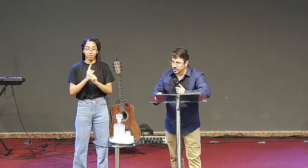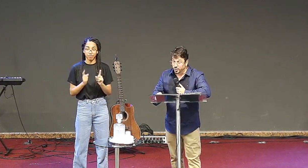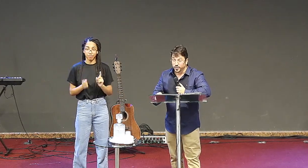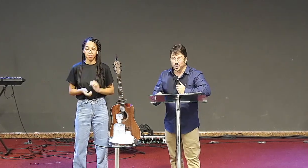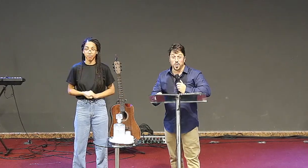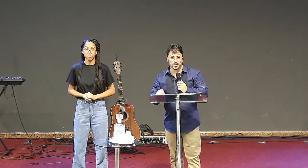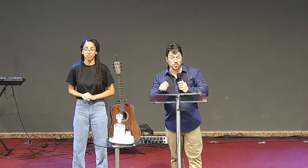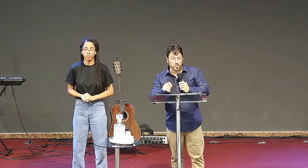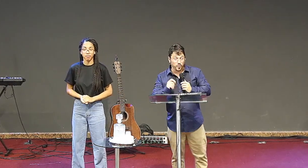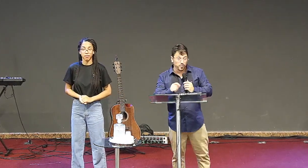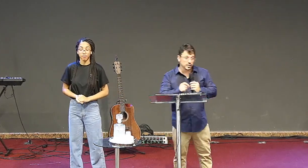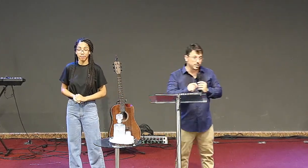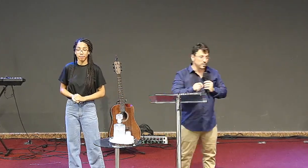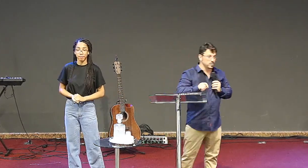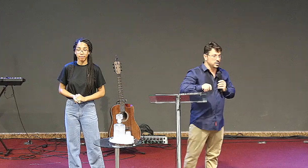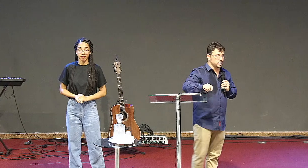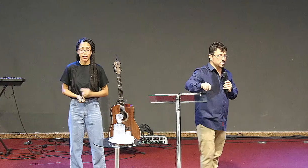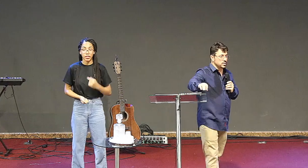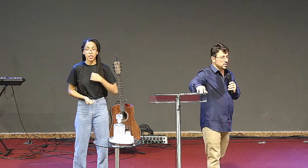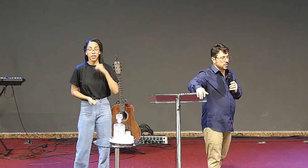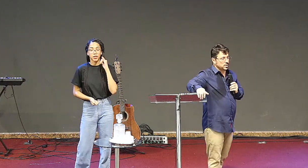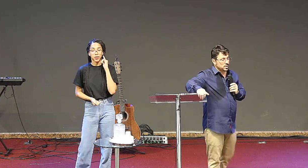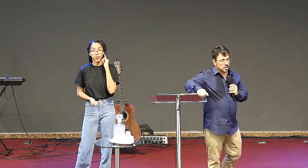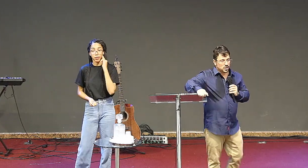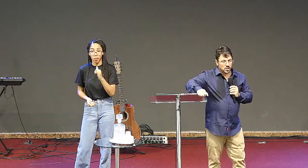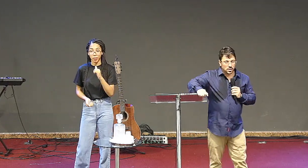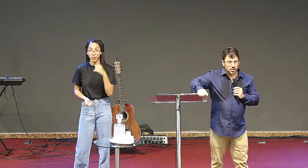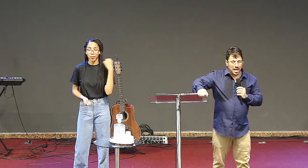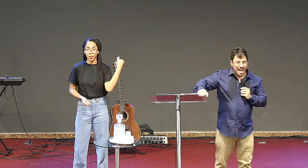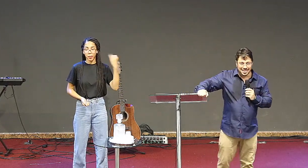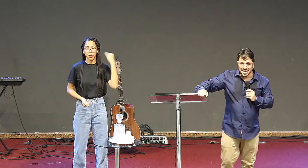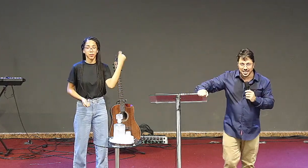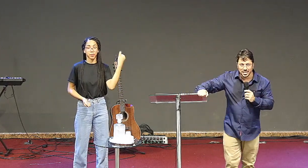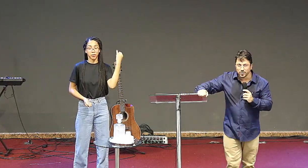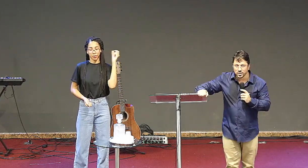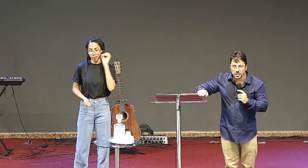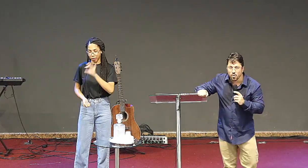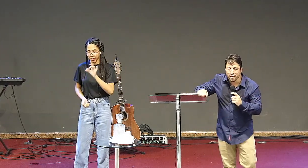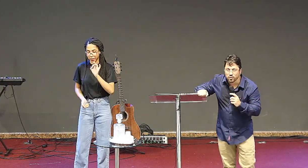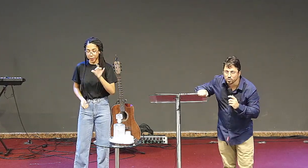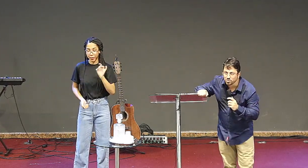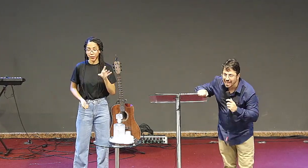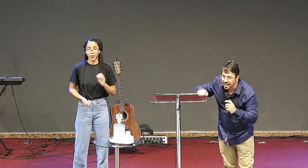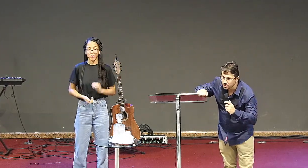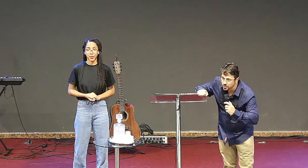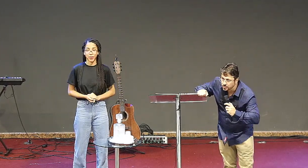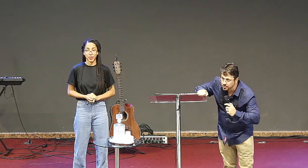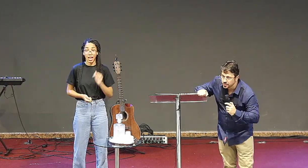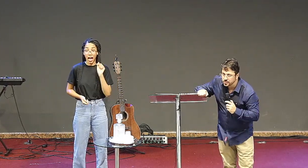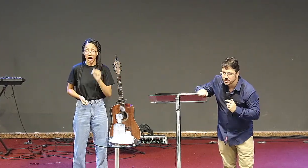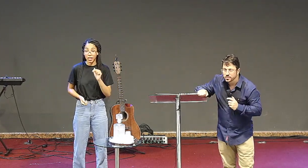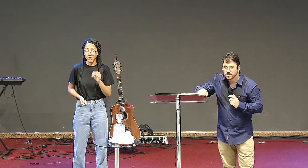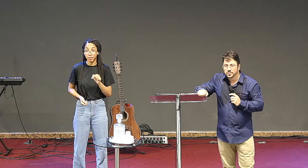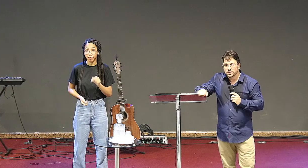deixa eu falar uma coisa muito profunda para você aqui na igreja você não é voluntário